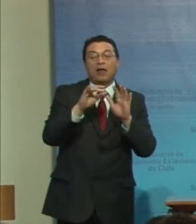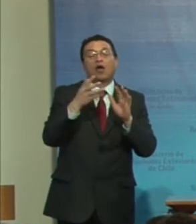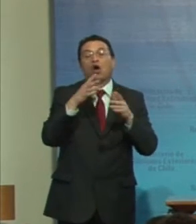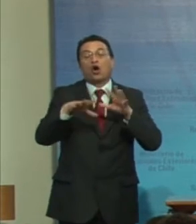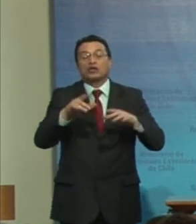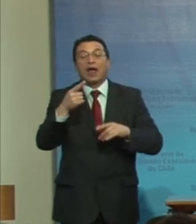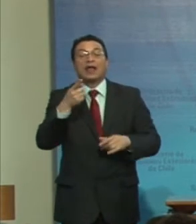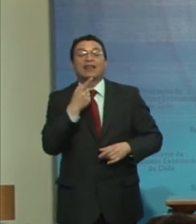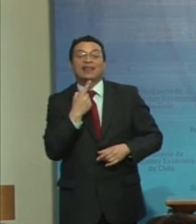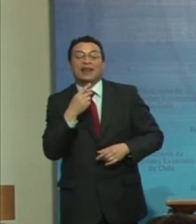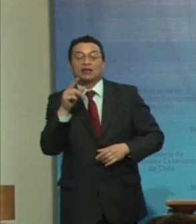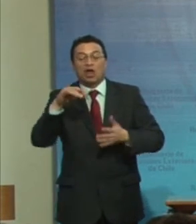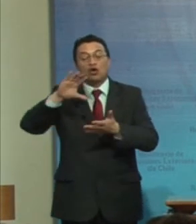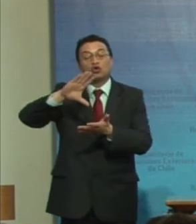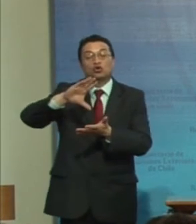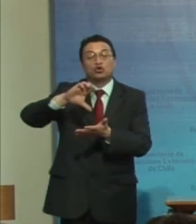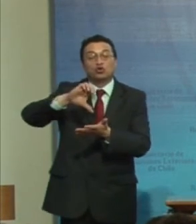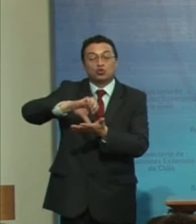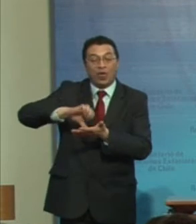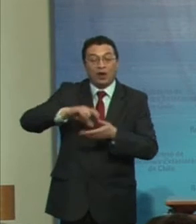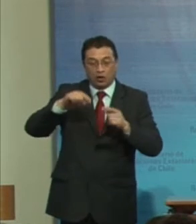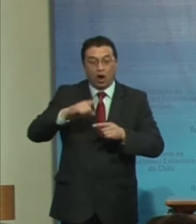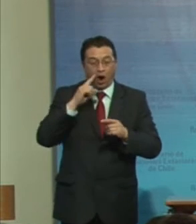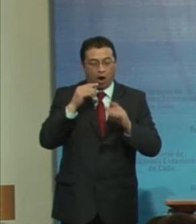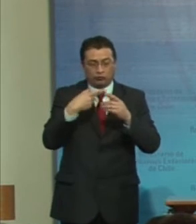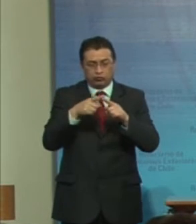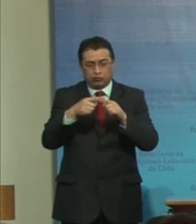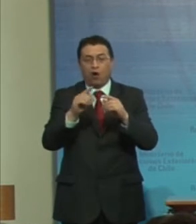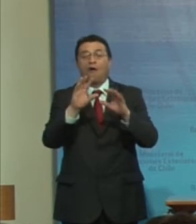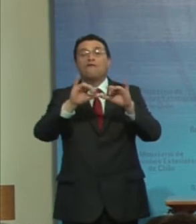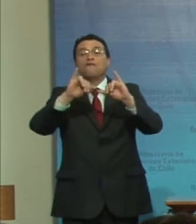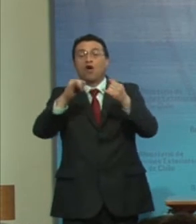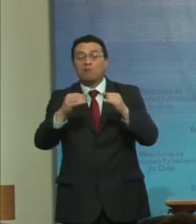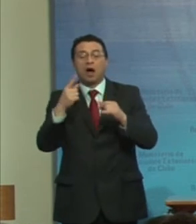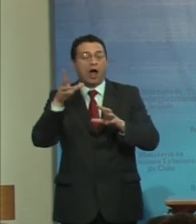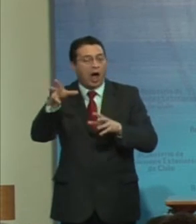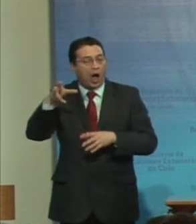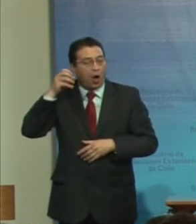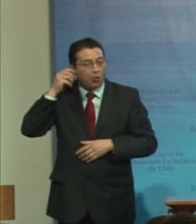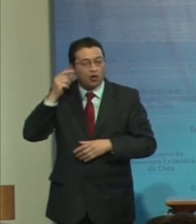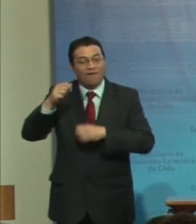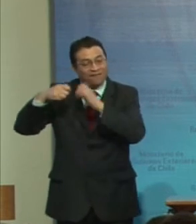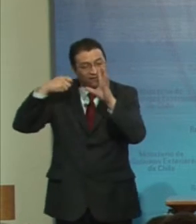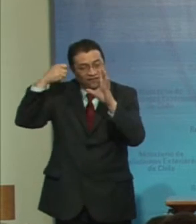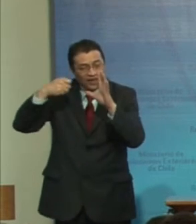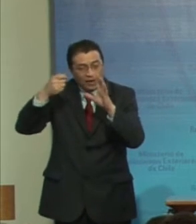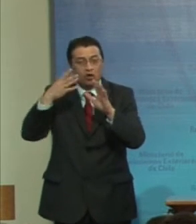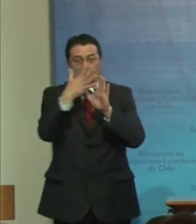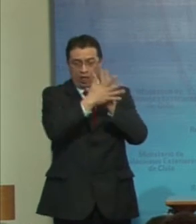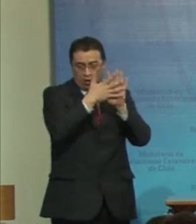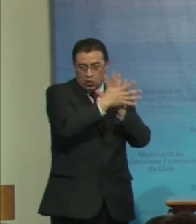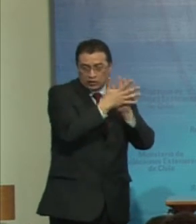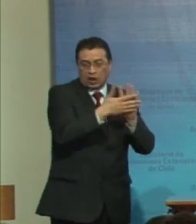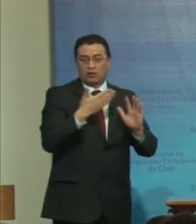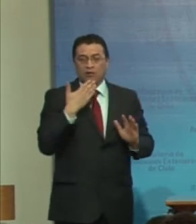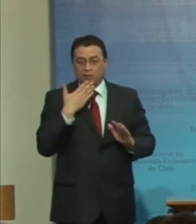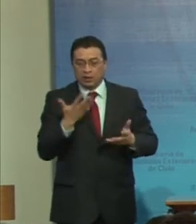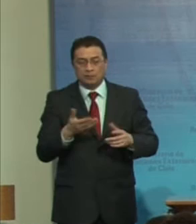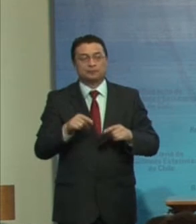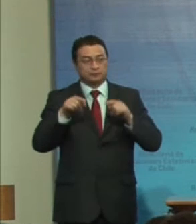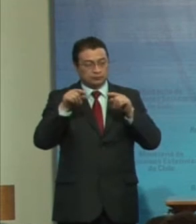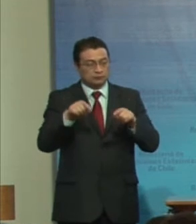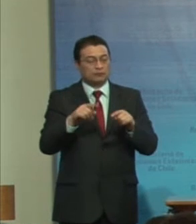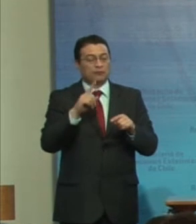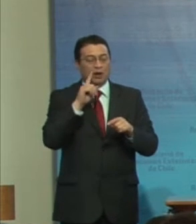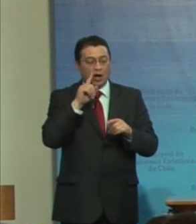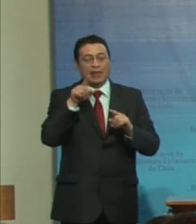Y estas leyes las encontramos En guías legales En distintos formatos Audio, video, en lengua de señas Que tiene en